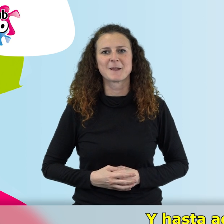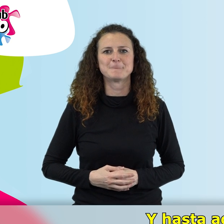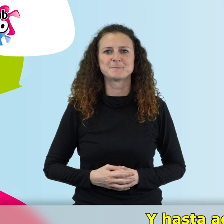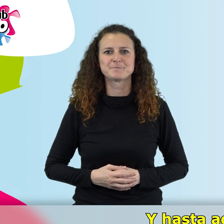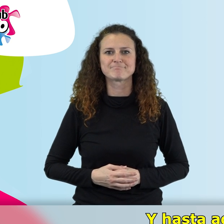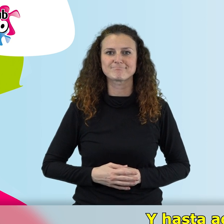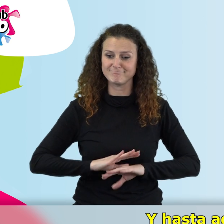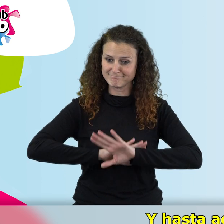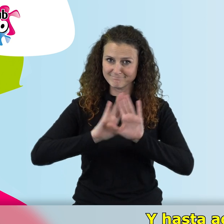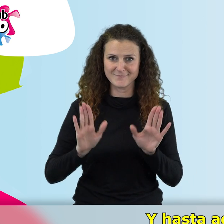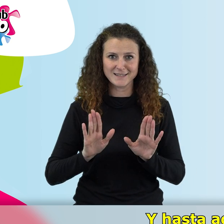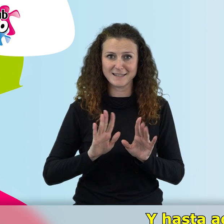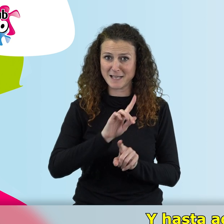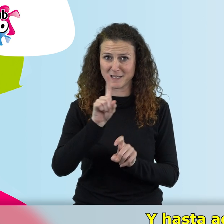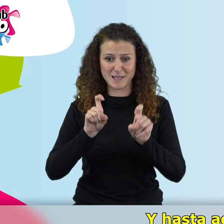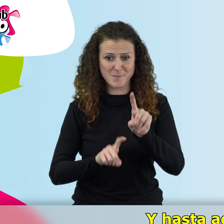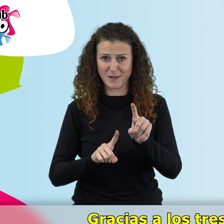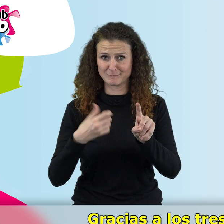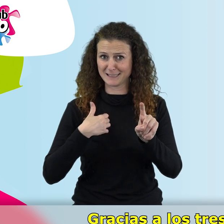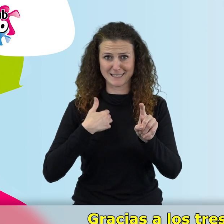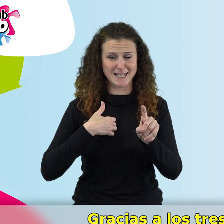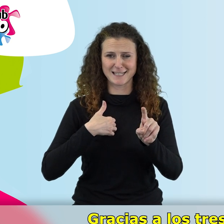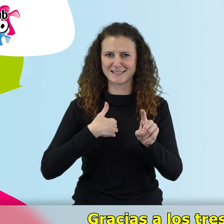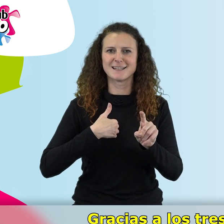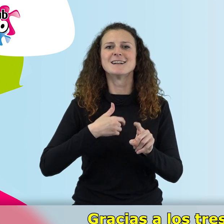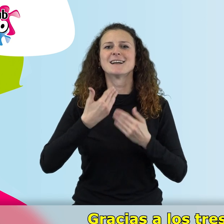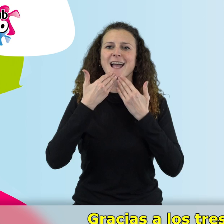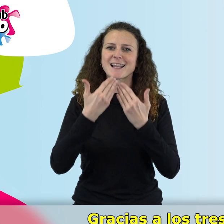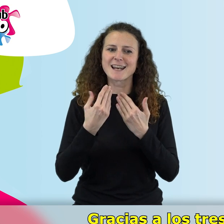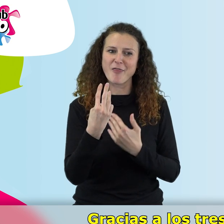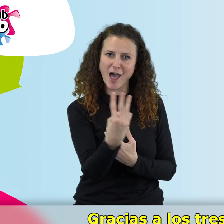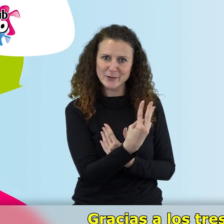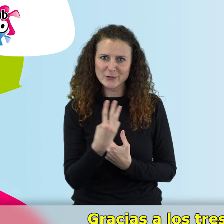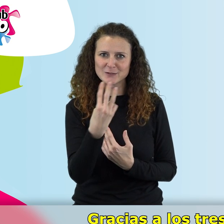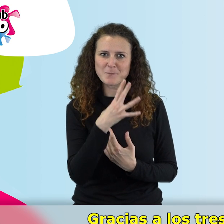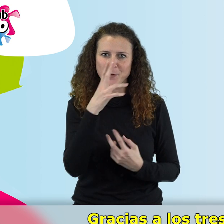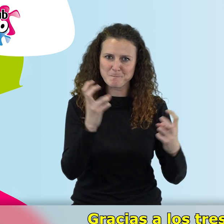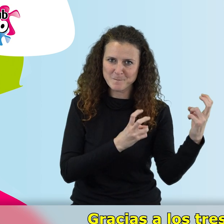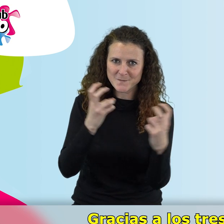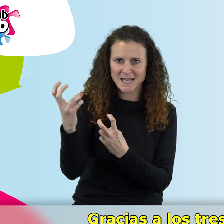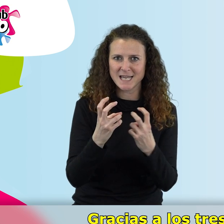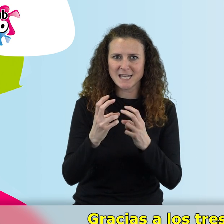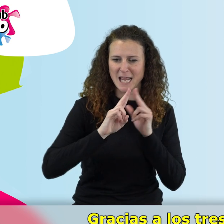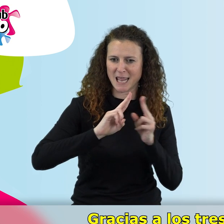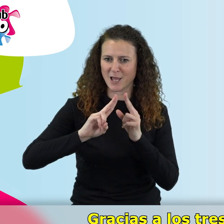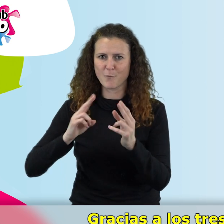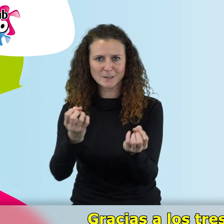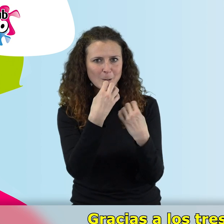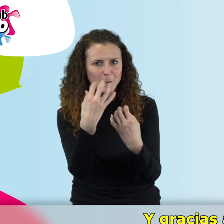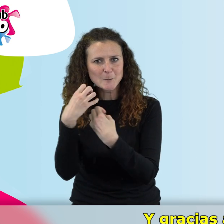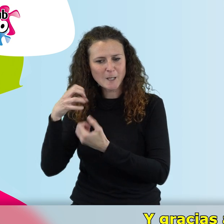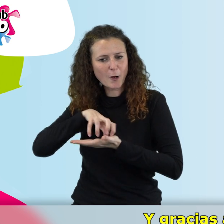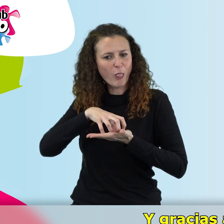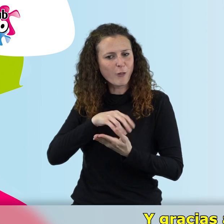Y hasta aquí las preguntas de este episodio, gracias a los tres por venir a resolvernos todas esas